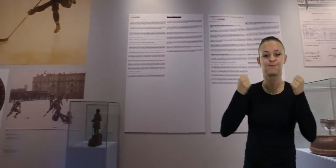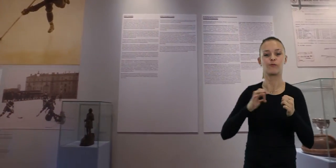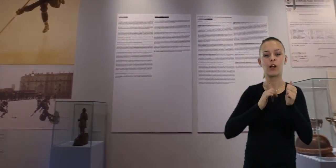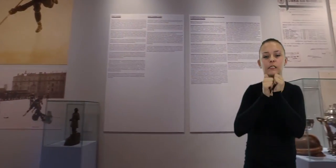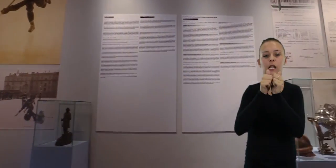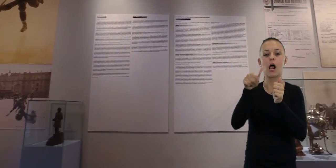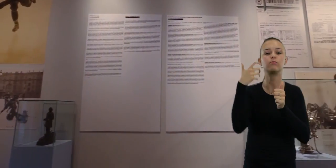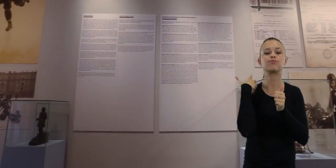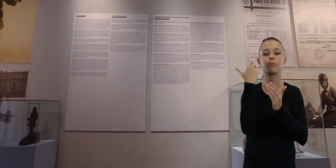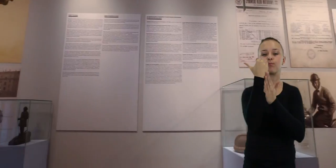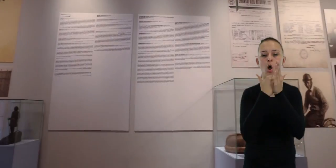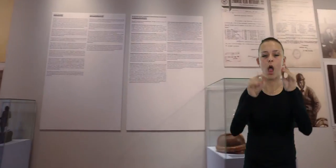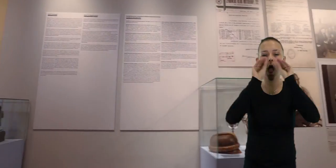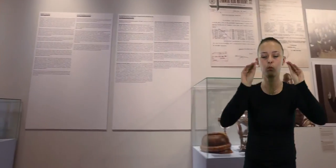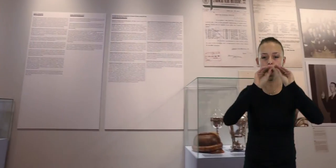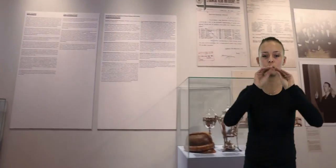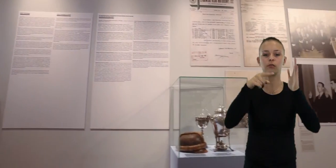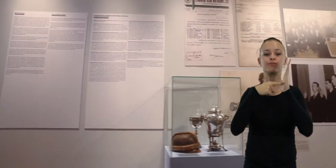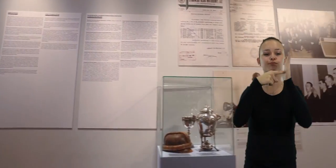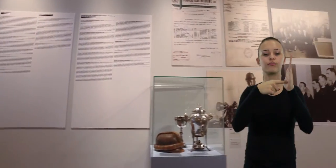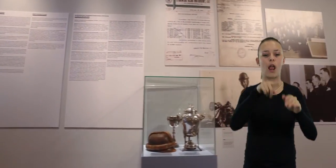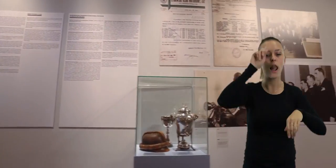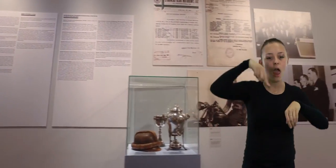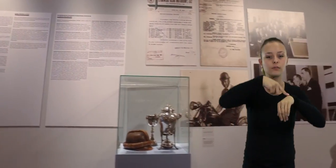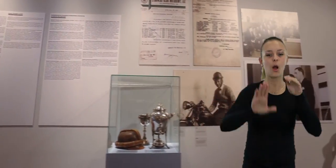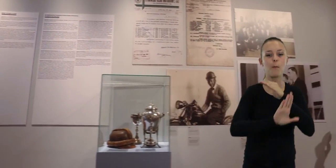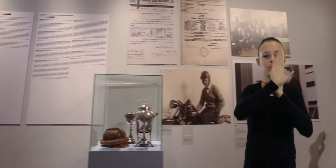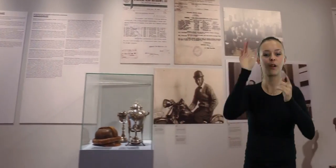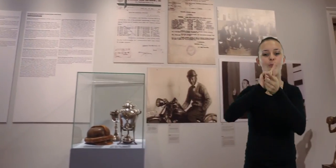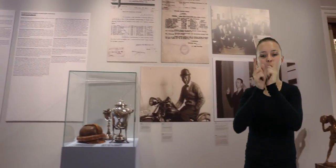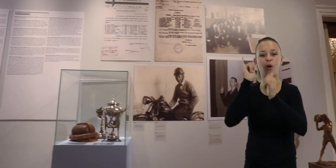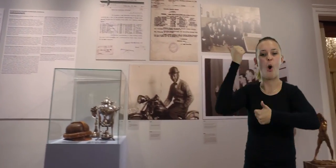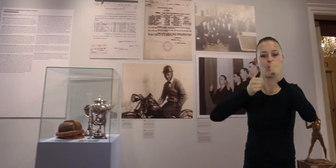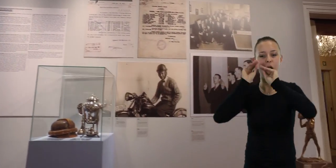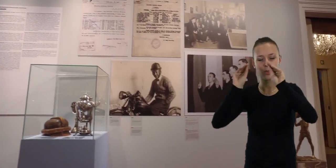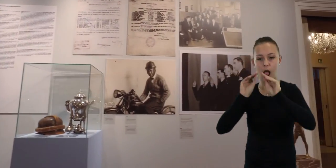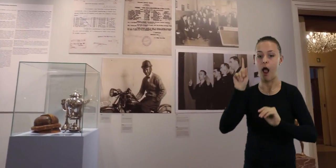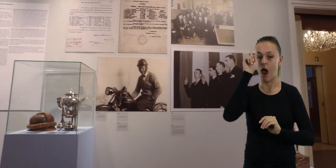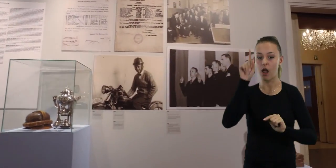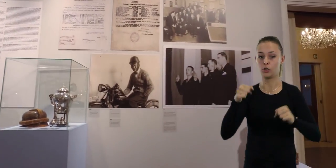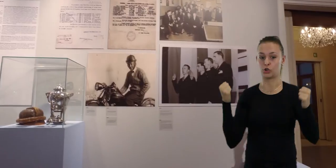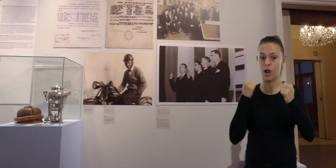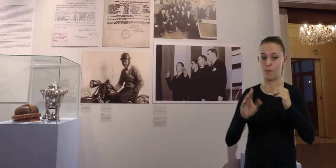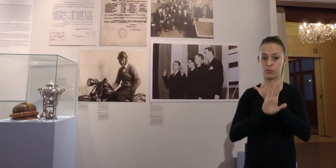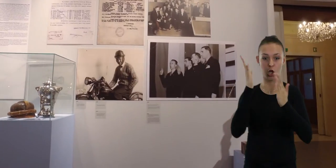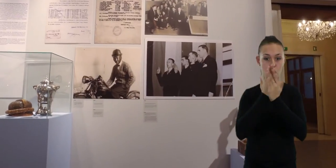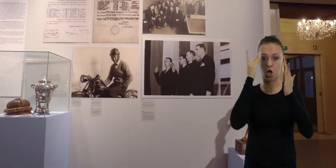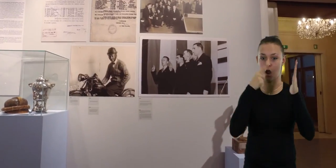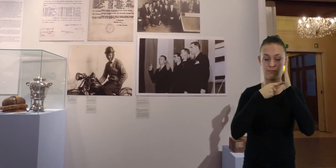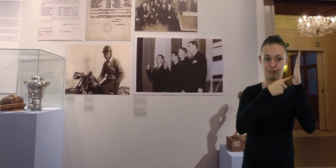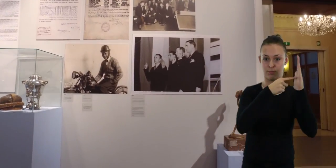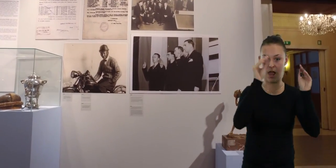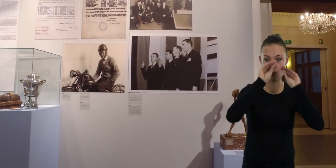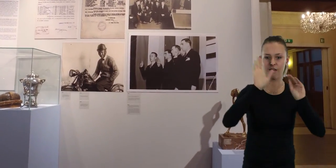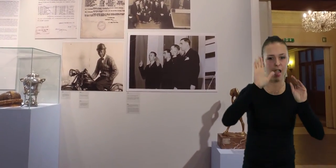Miasta Łodzi. Oddział realizuje swoje zadania przez bogaty program edukacyjny w postaci lekcji muzealnych, spotkań i